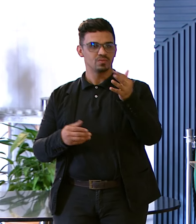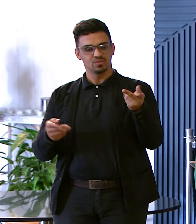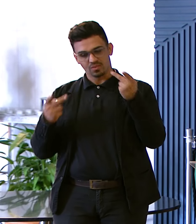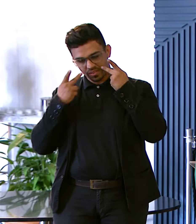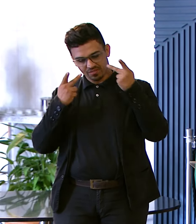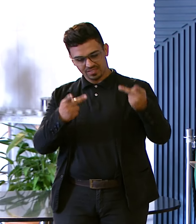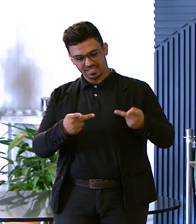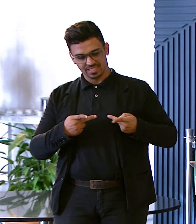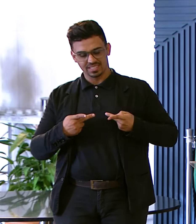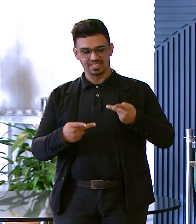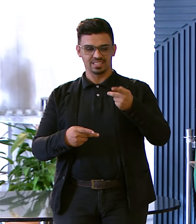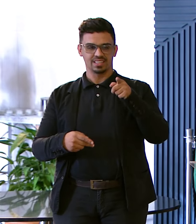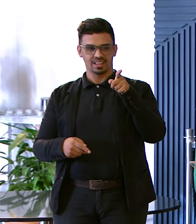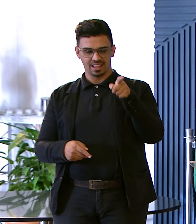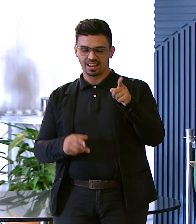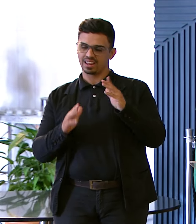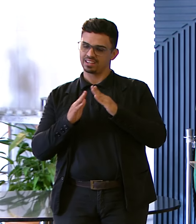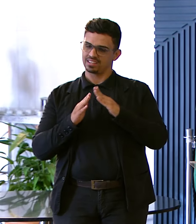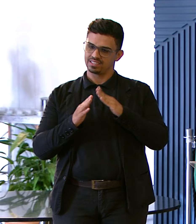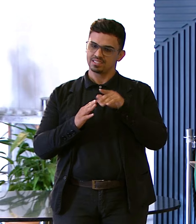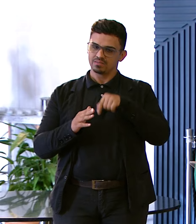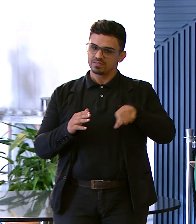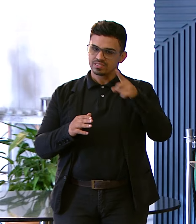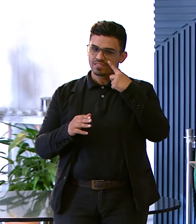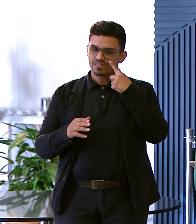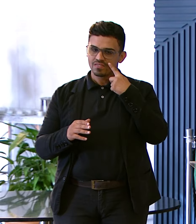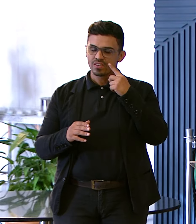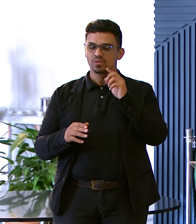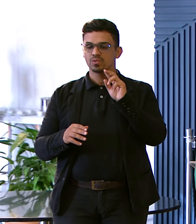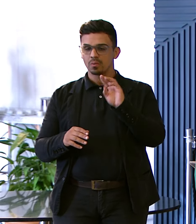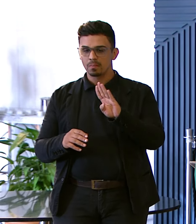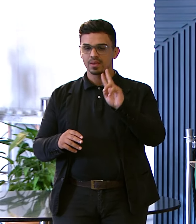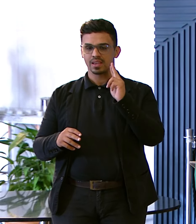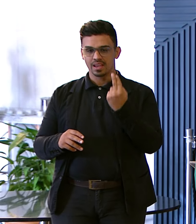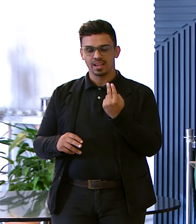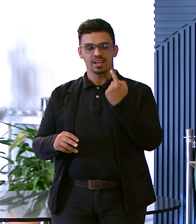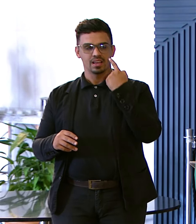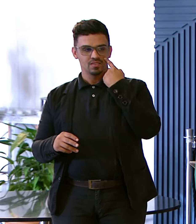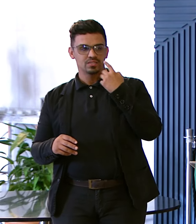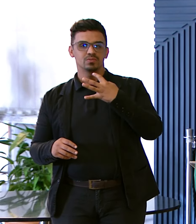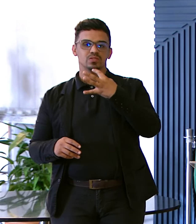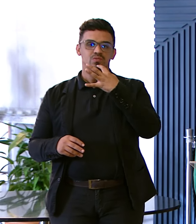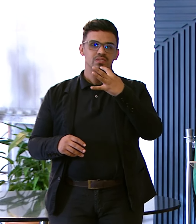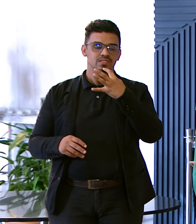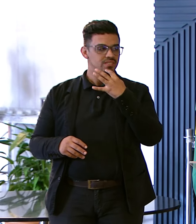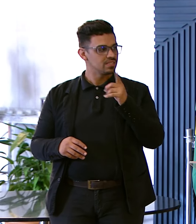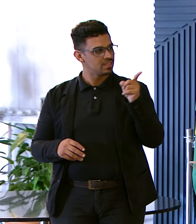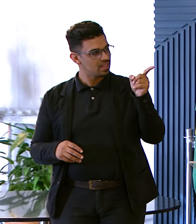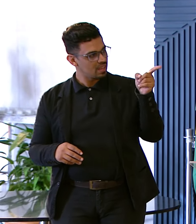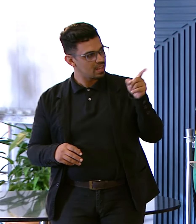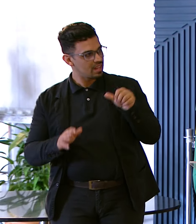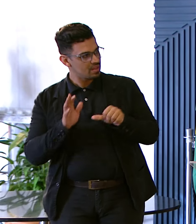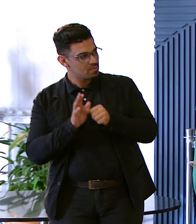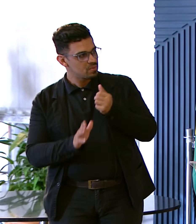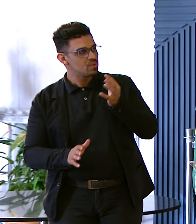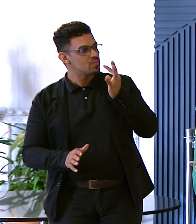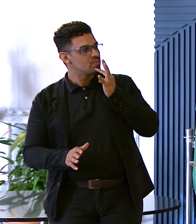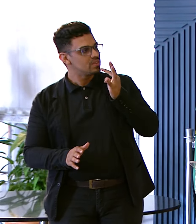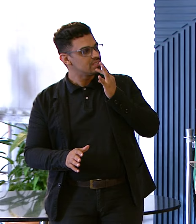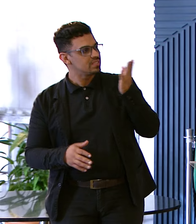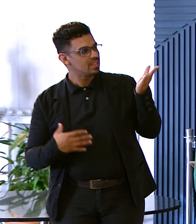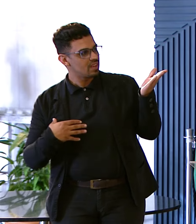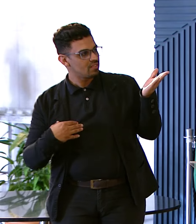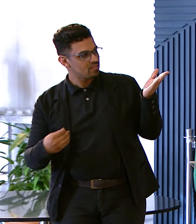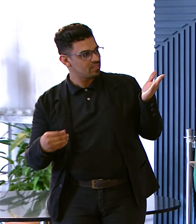vocês poderem Quando vocês Vieram a Belo Horizonte A minha querida Ali Que eu fiquei Conhecendo hoje A filha do